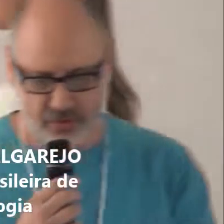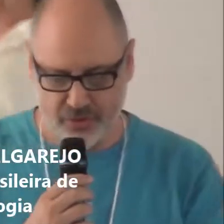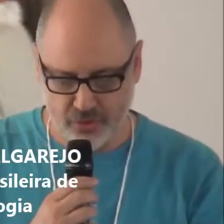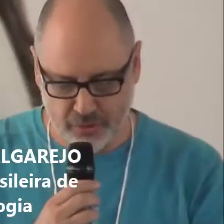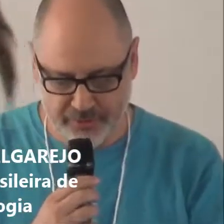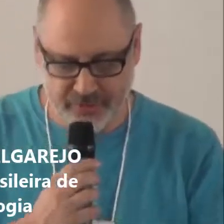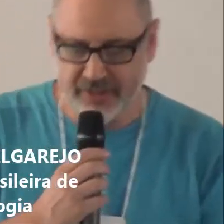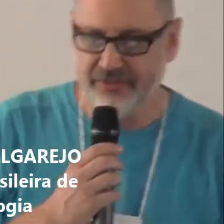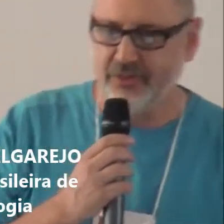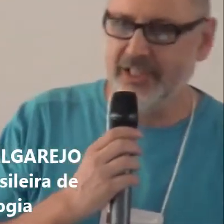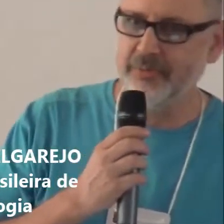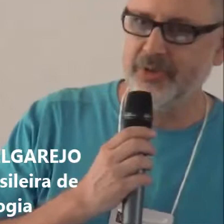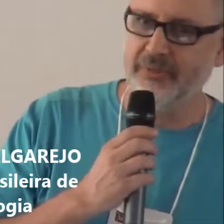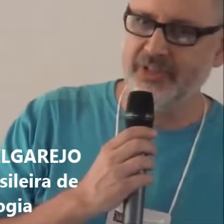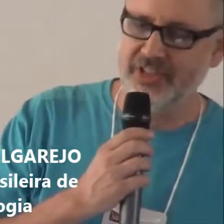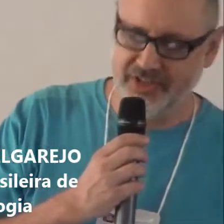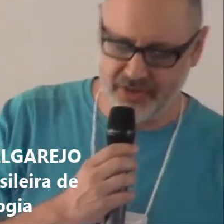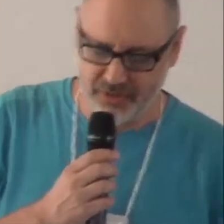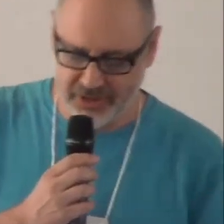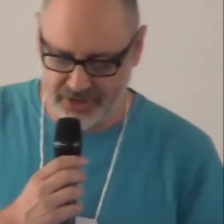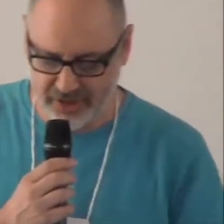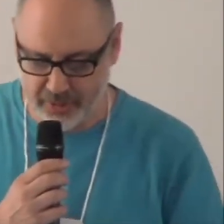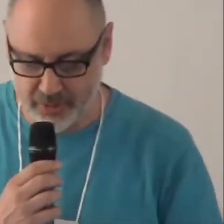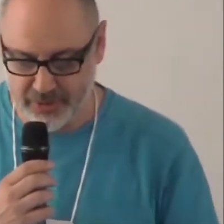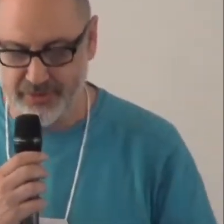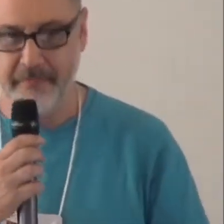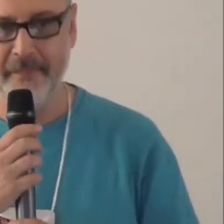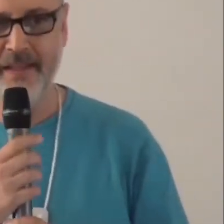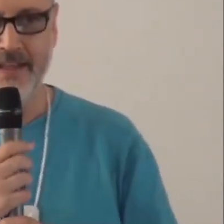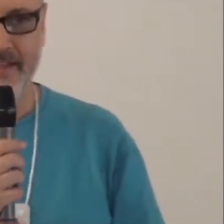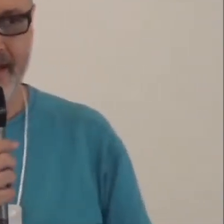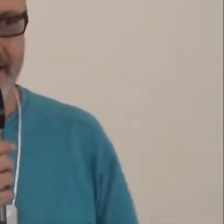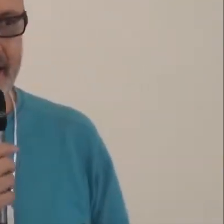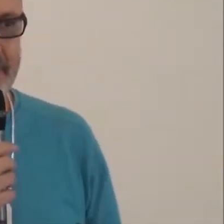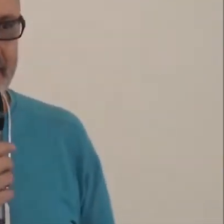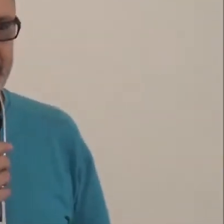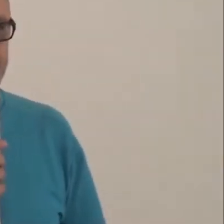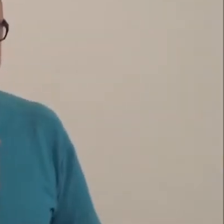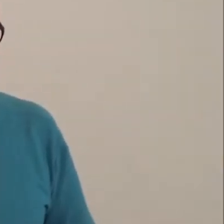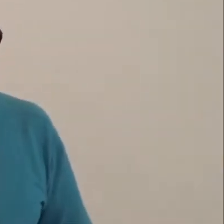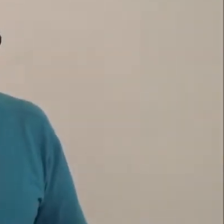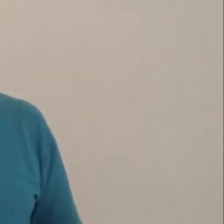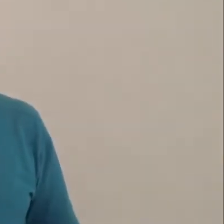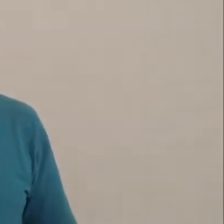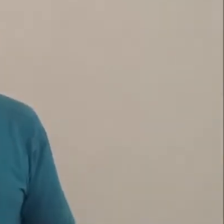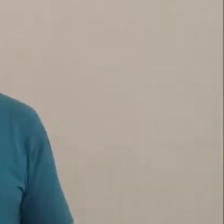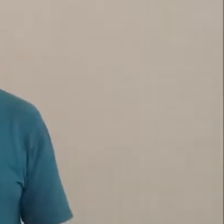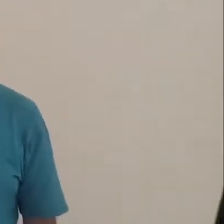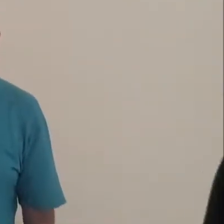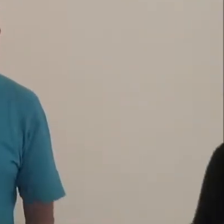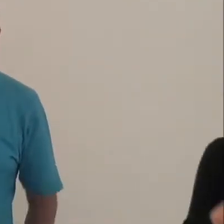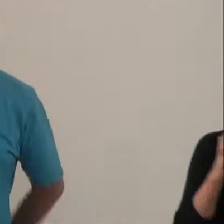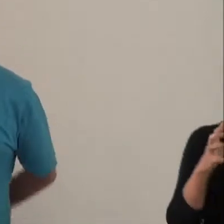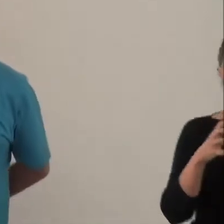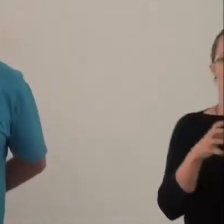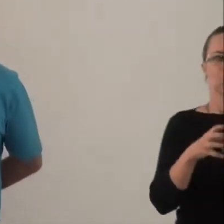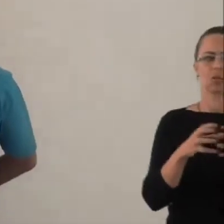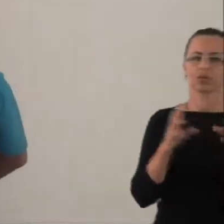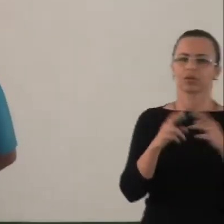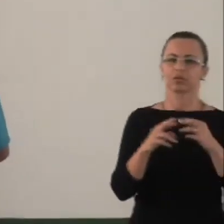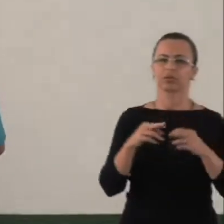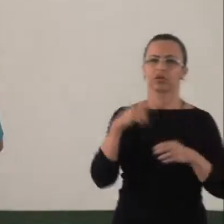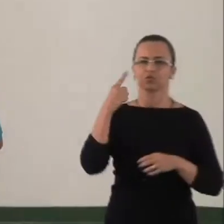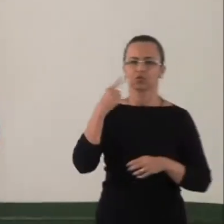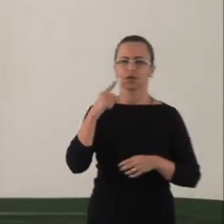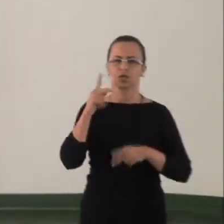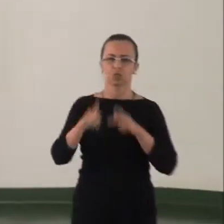O nosso grupo foi formado por representação do Ministério Público, da RENAP, a Rede de Advogados Populares, a Via